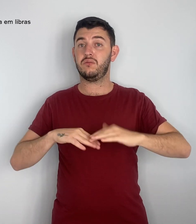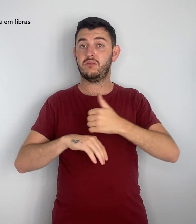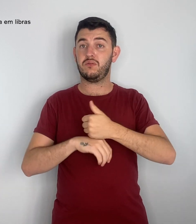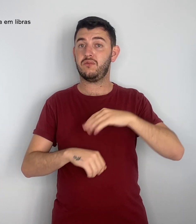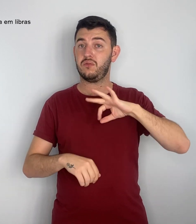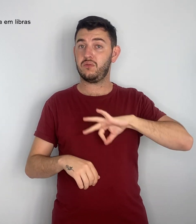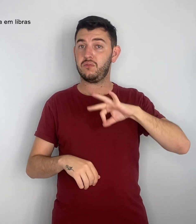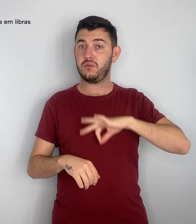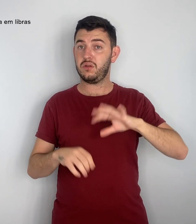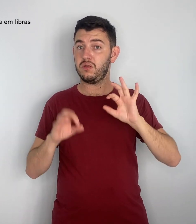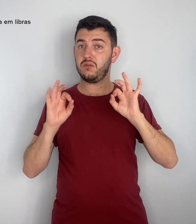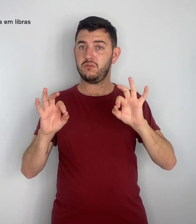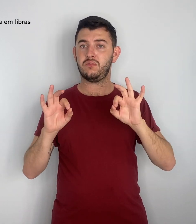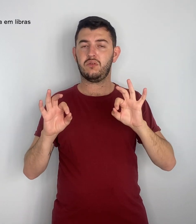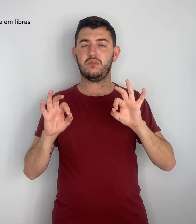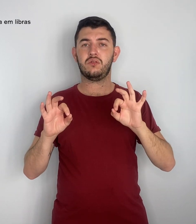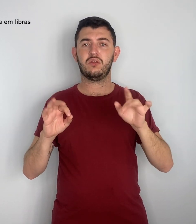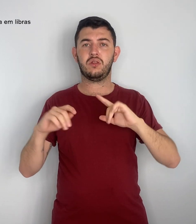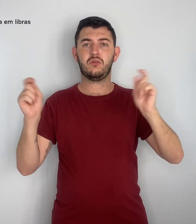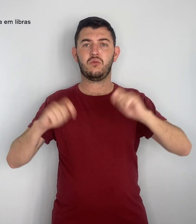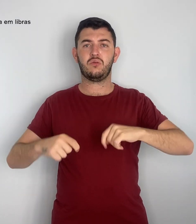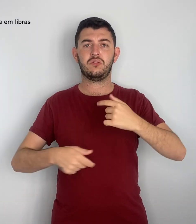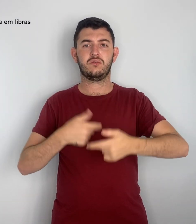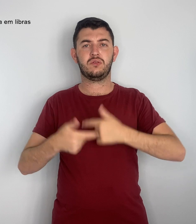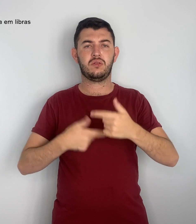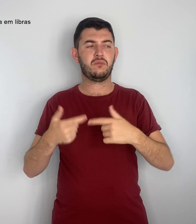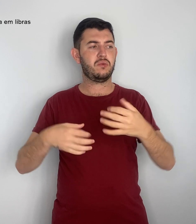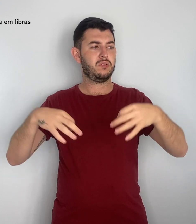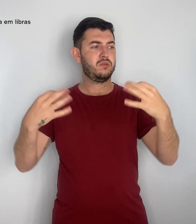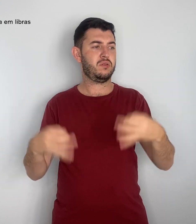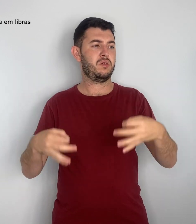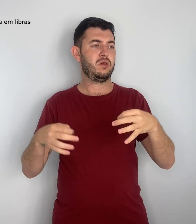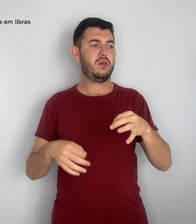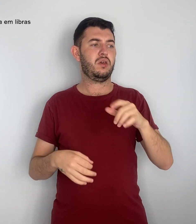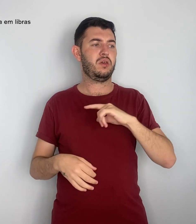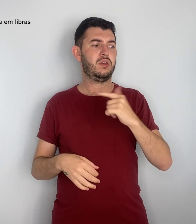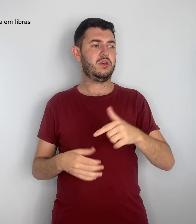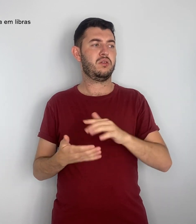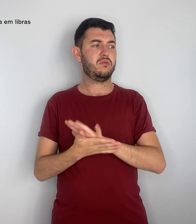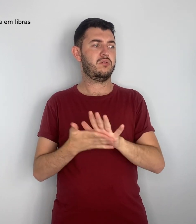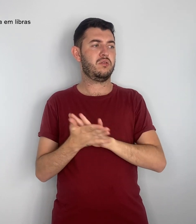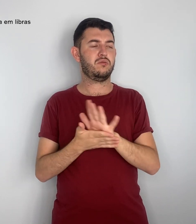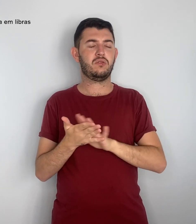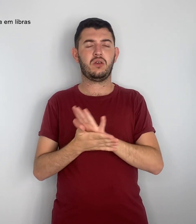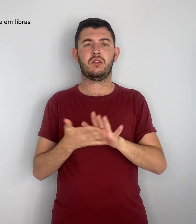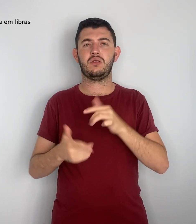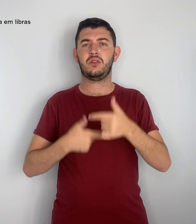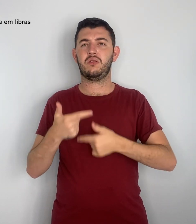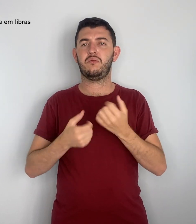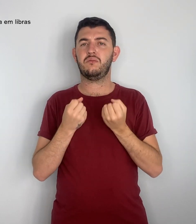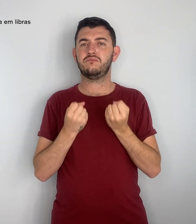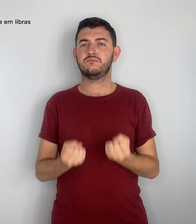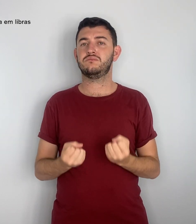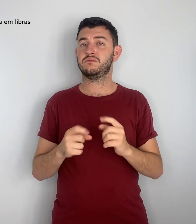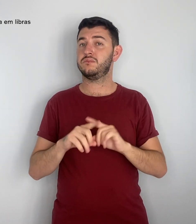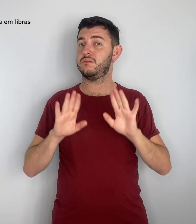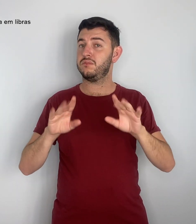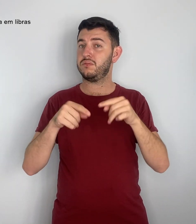condições adequadas de trabalho e sem sobrecarga de atividades. A sala de recursos,